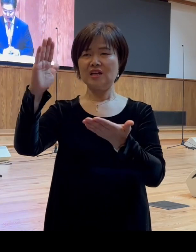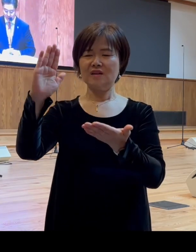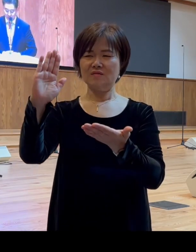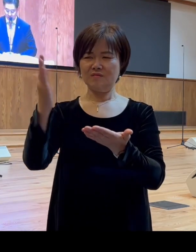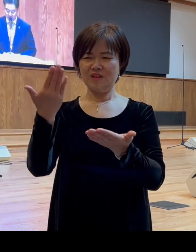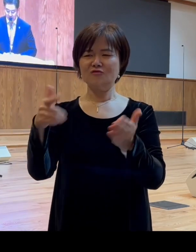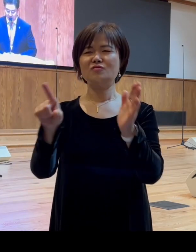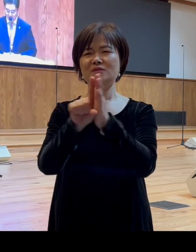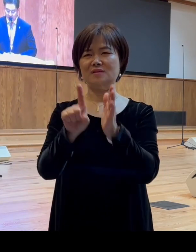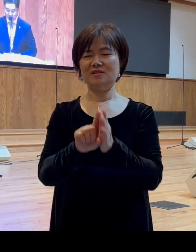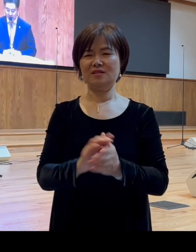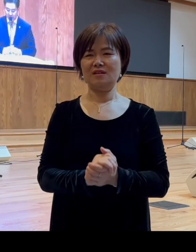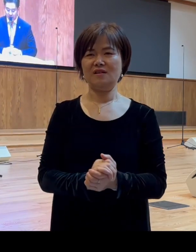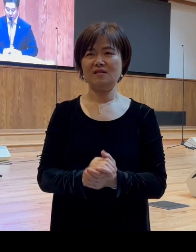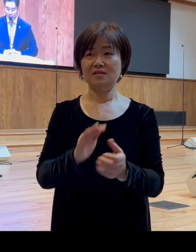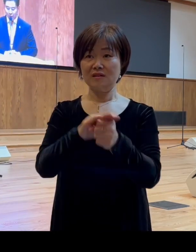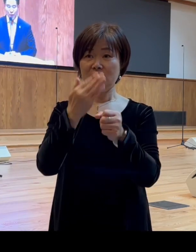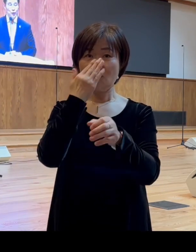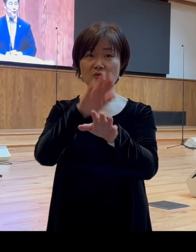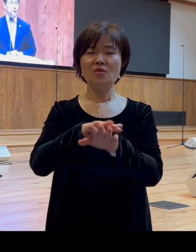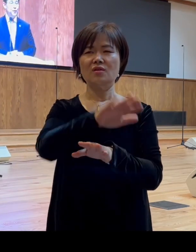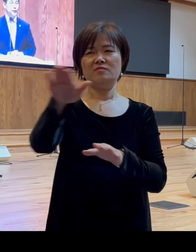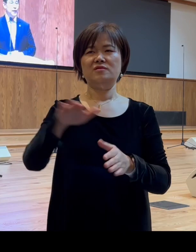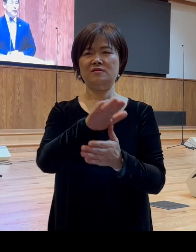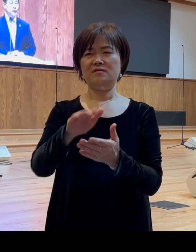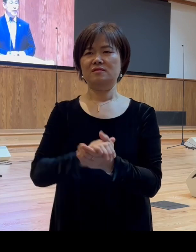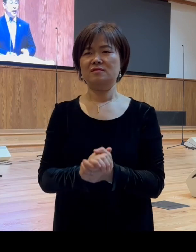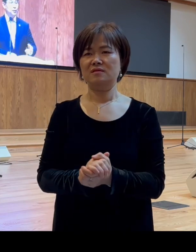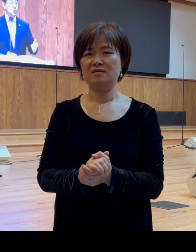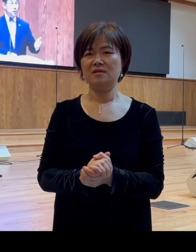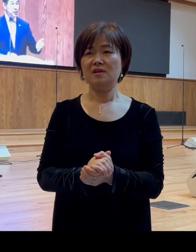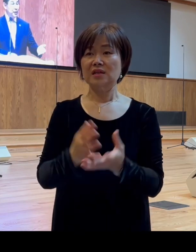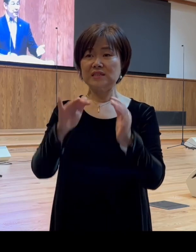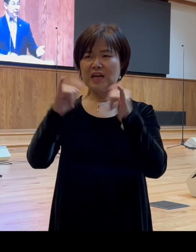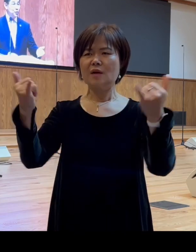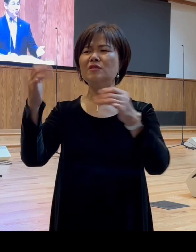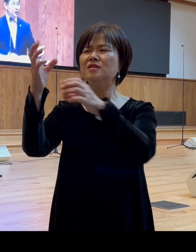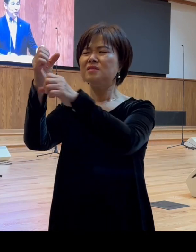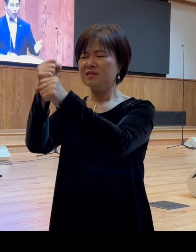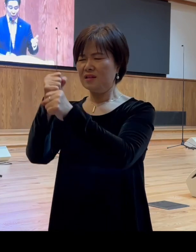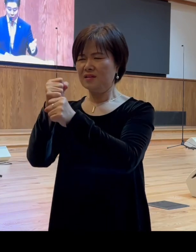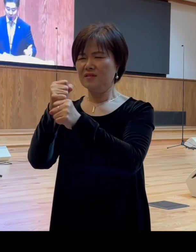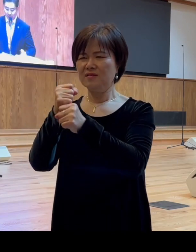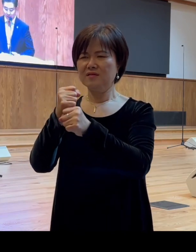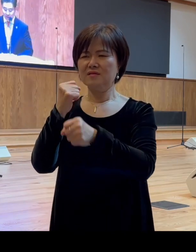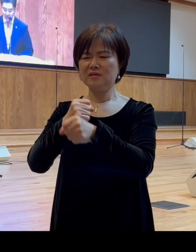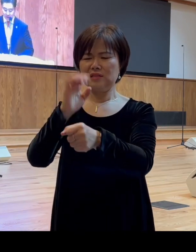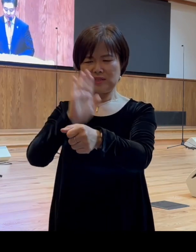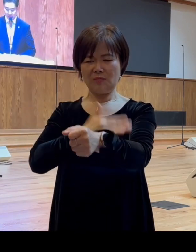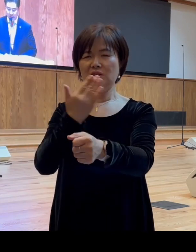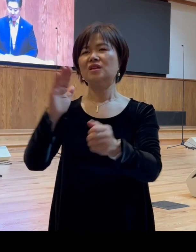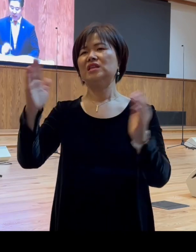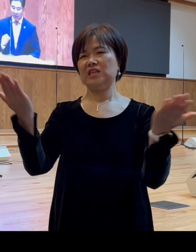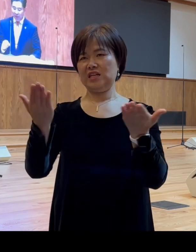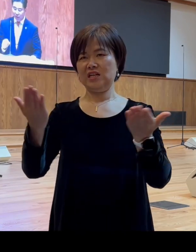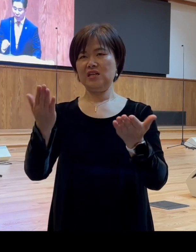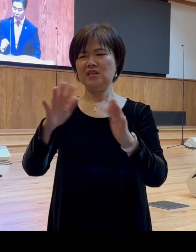사랑하는 성도 여러분 사람을 의지하는 것은 경솔한 일입니다 사람의 방법으로 문제를